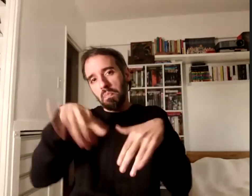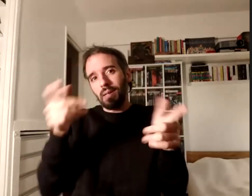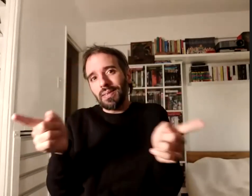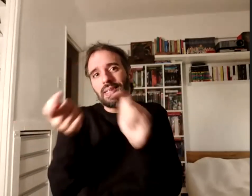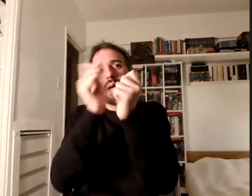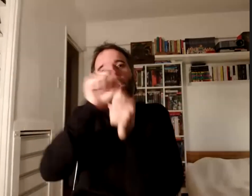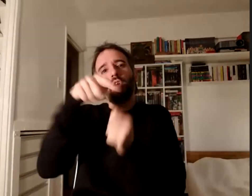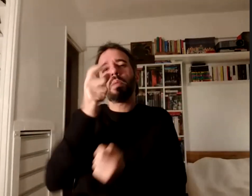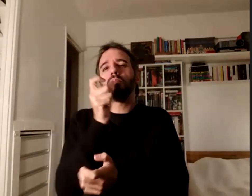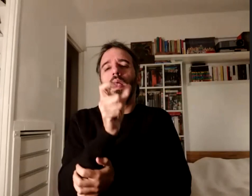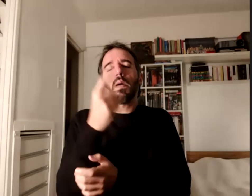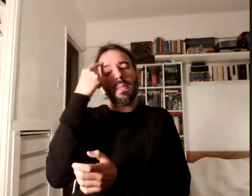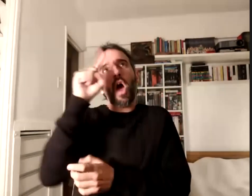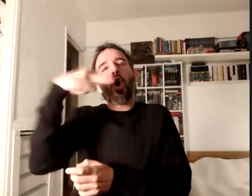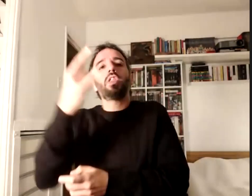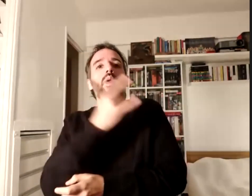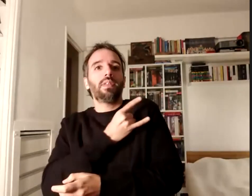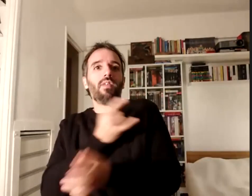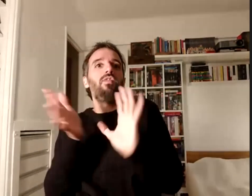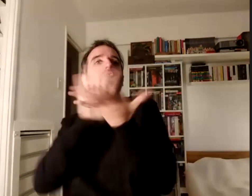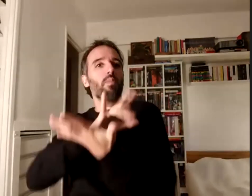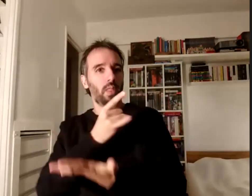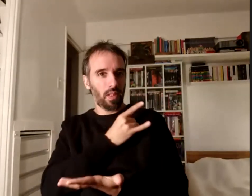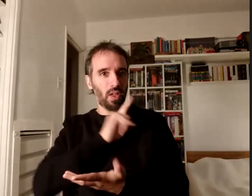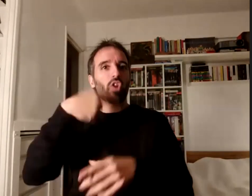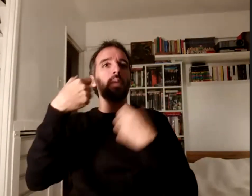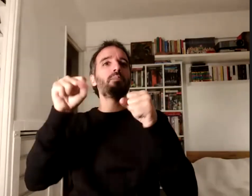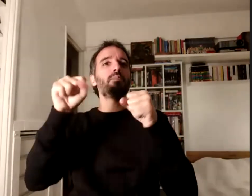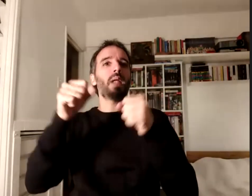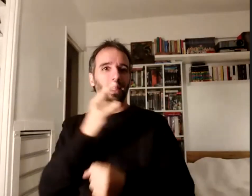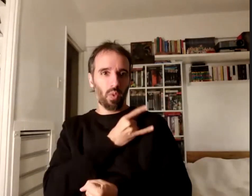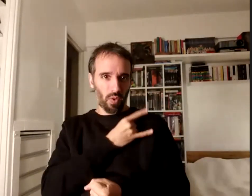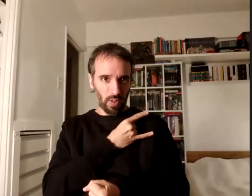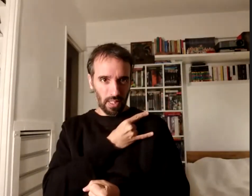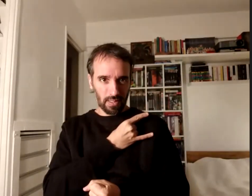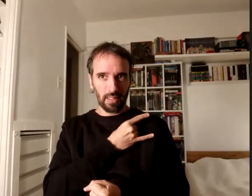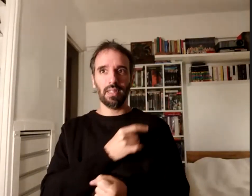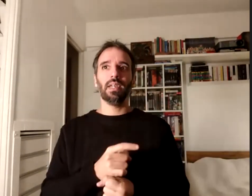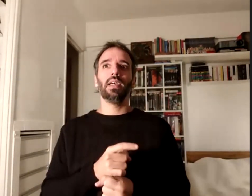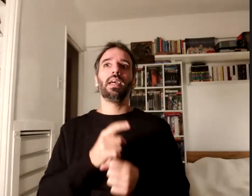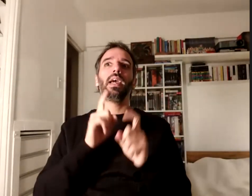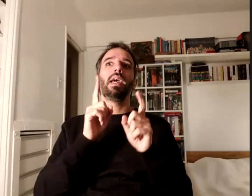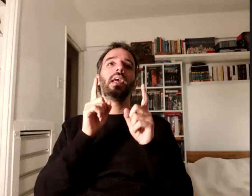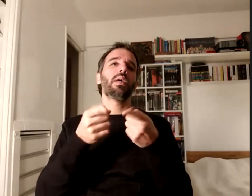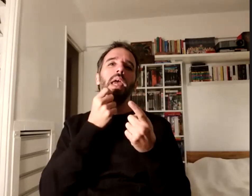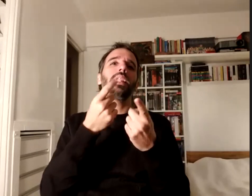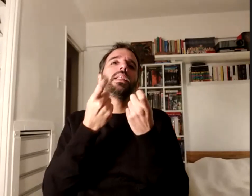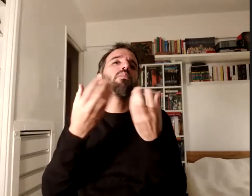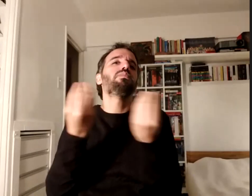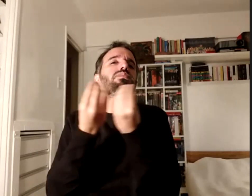universidad otro modelo de universidad otra práctica universitaria y que tenga mucho más que ver con el pueblo